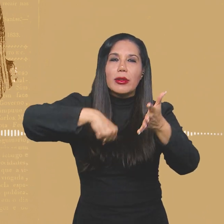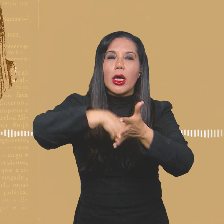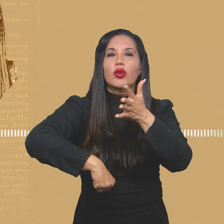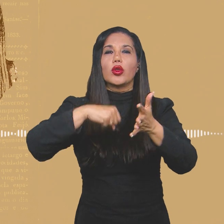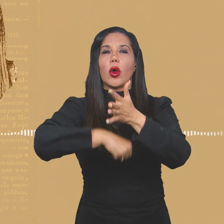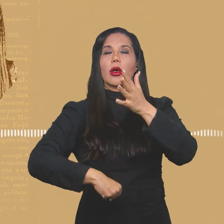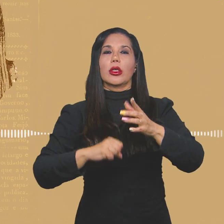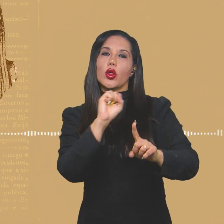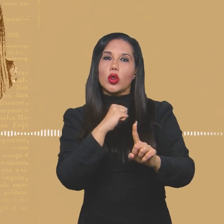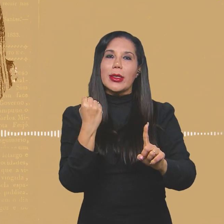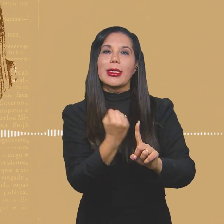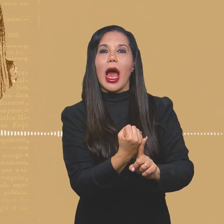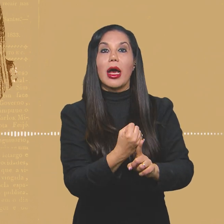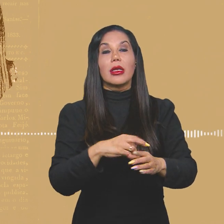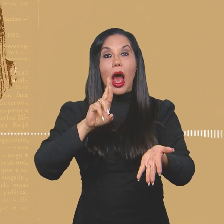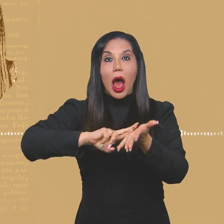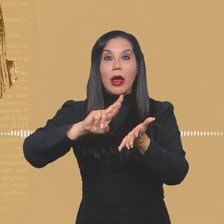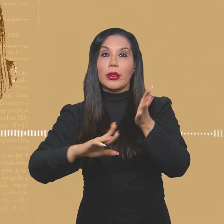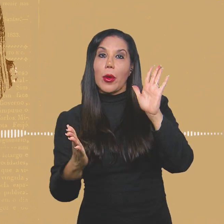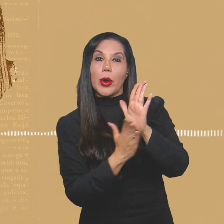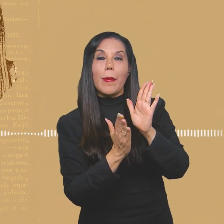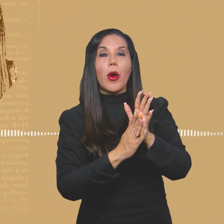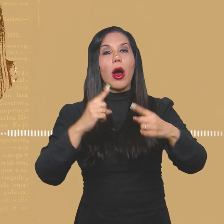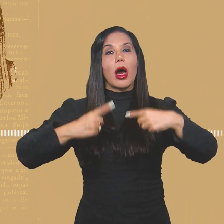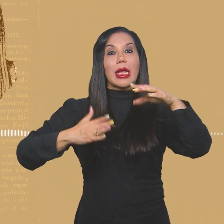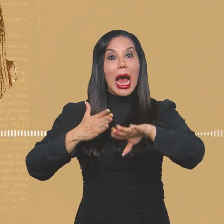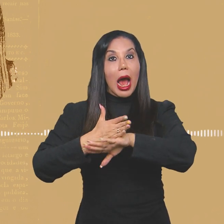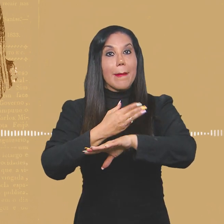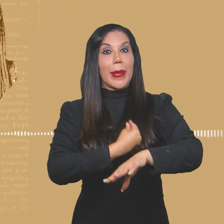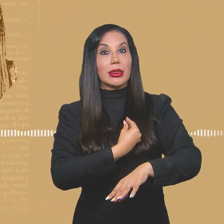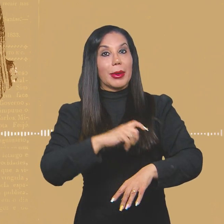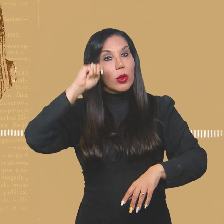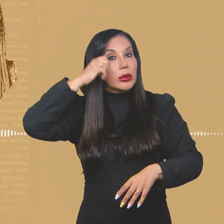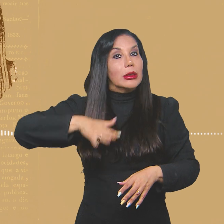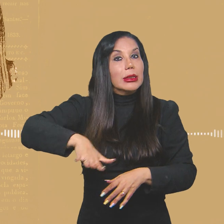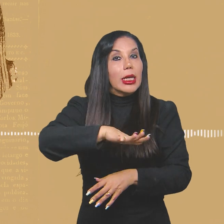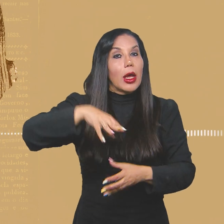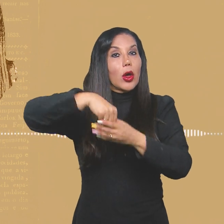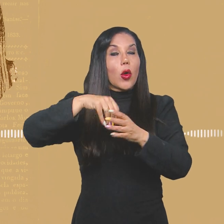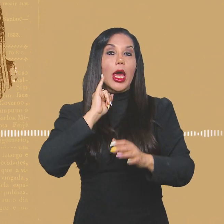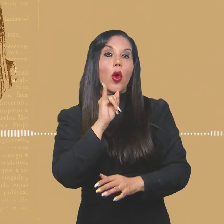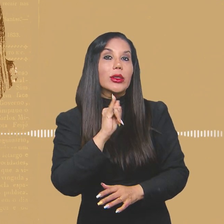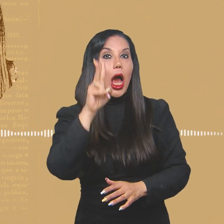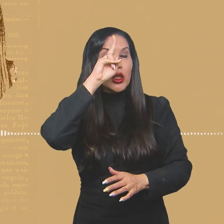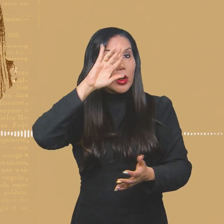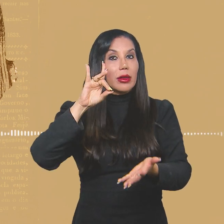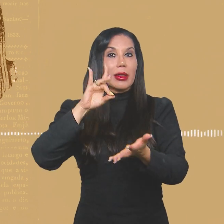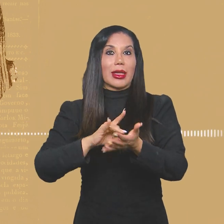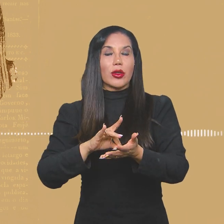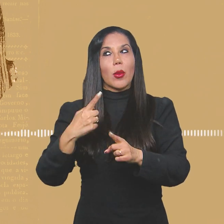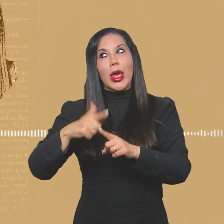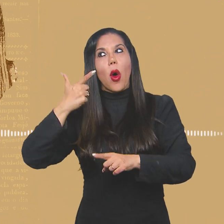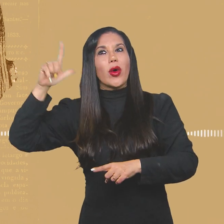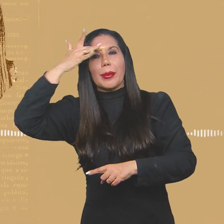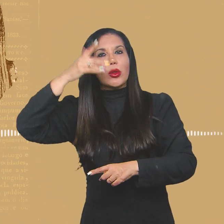sociais. A revista se propõe a discutir a participação do negro neste âmbito e sua história, geralmente mal contada